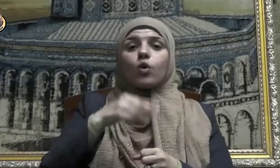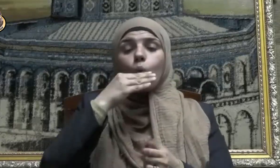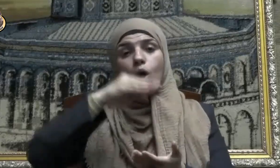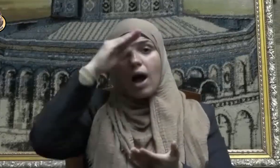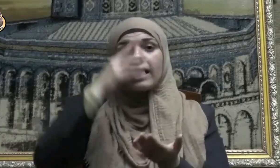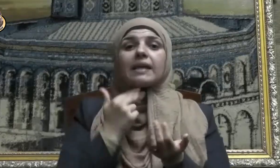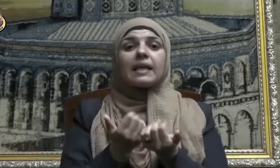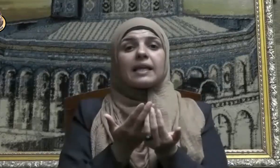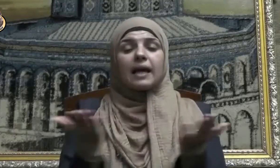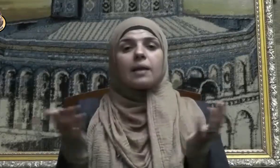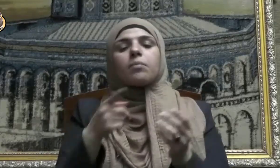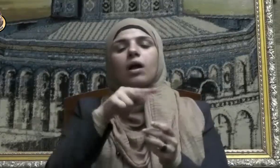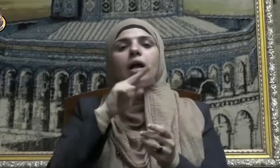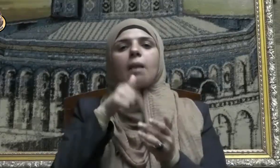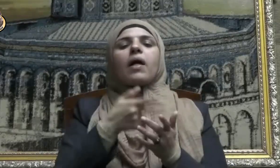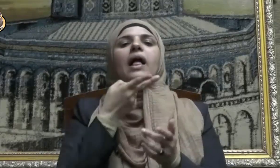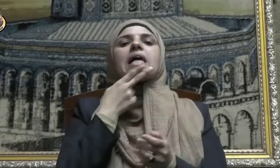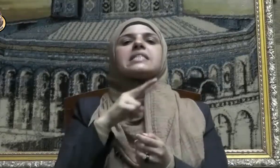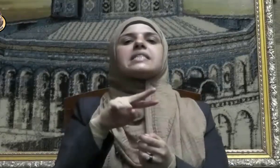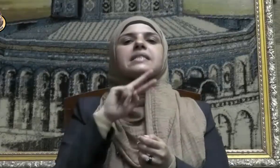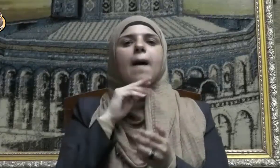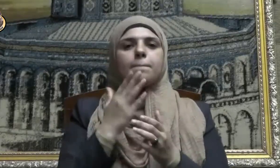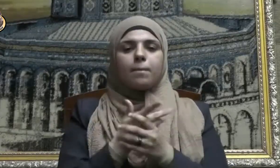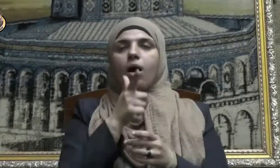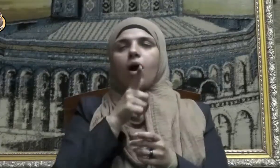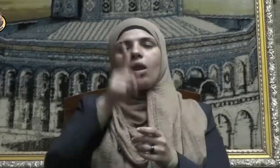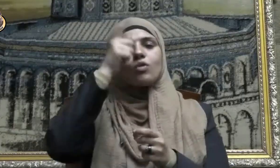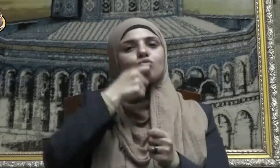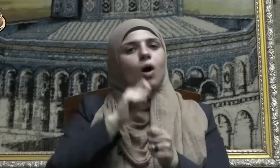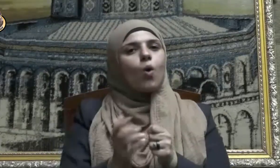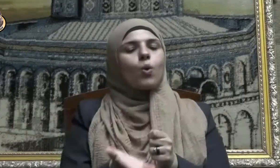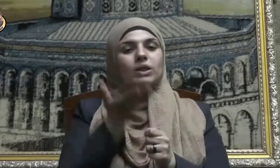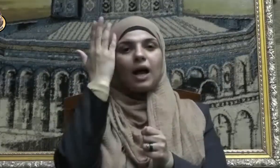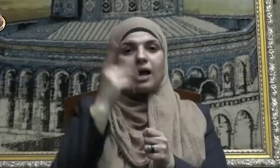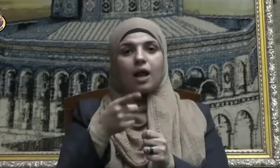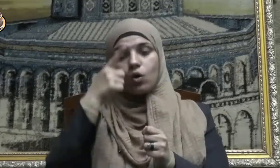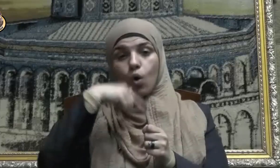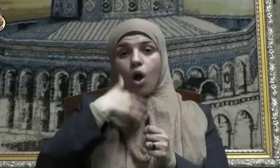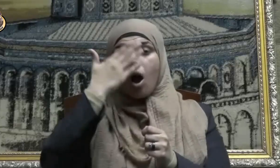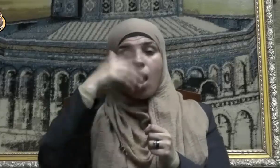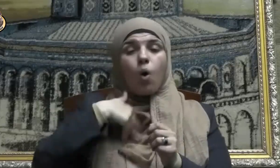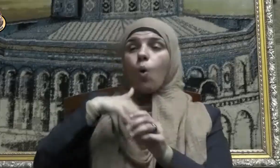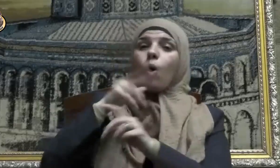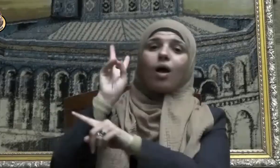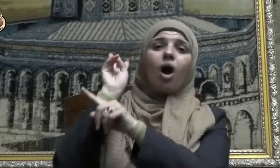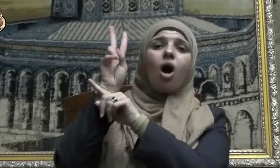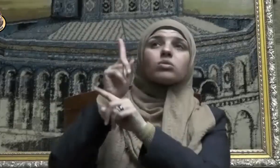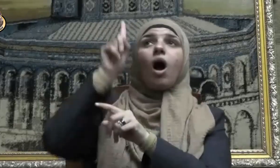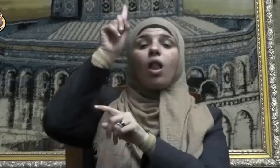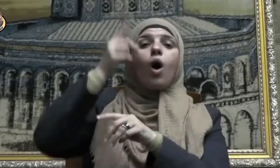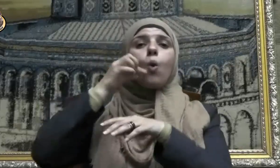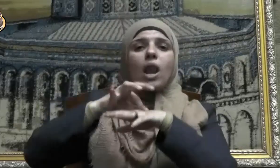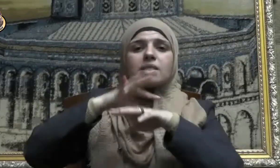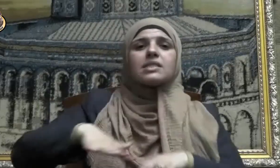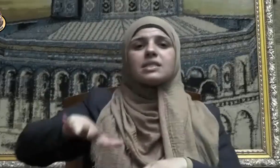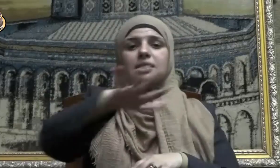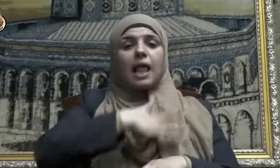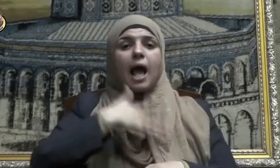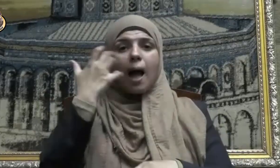ذكر الكذب قال تعالى يخادعون الله والذين آمنوا وما يخدعون